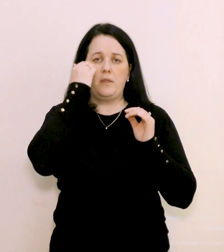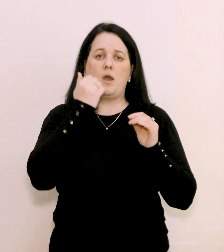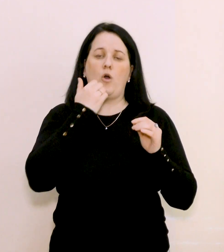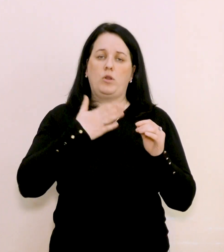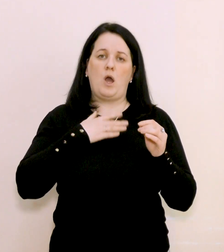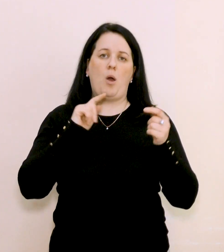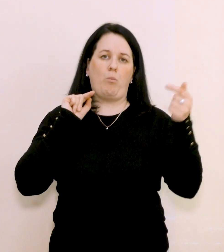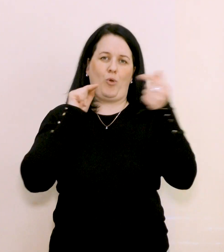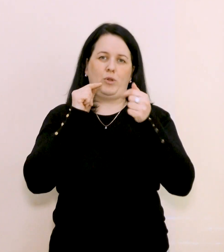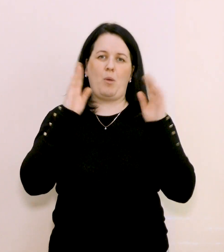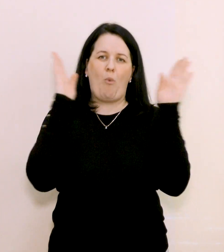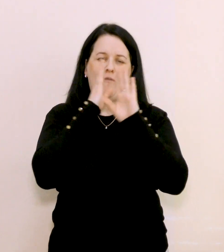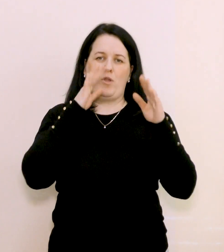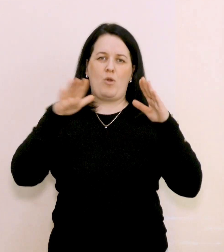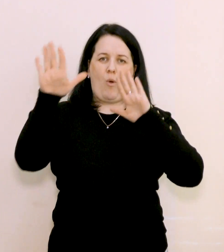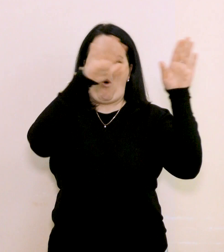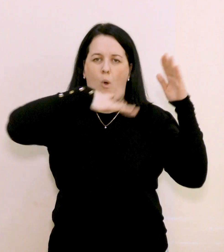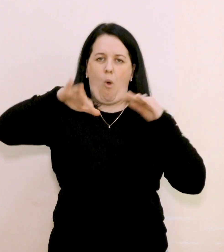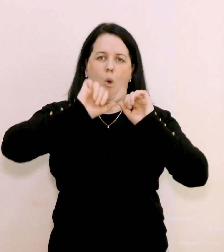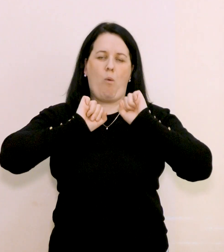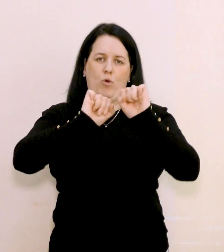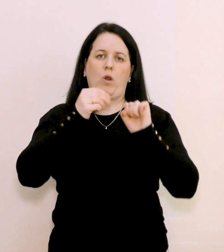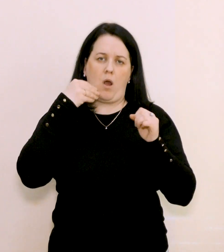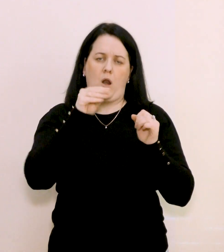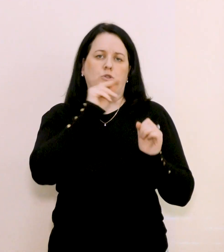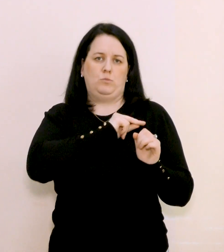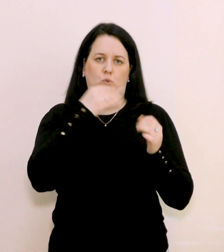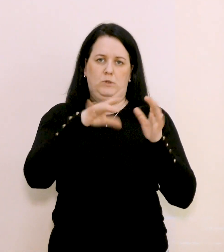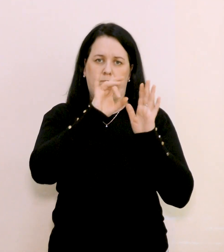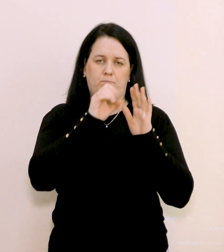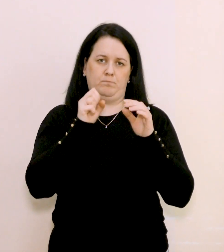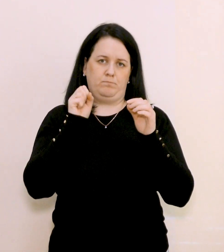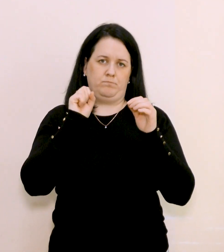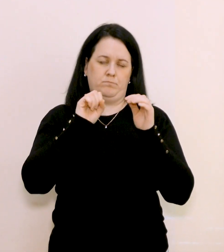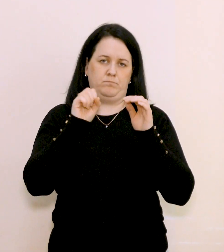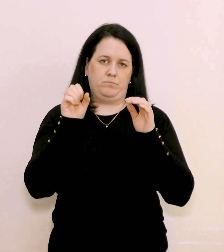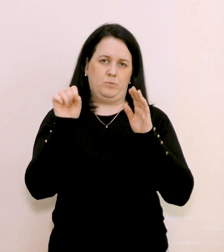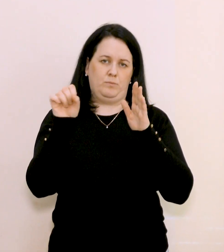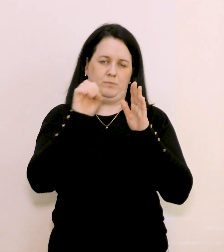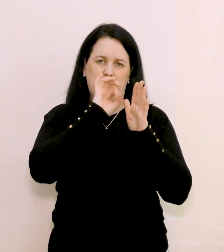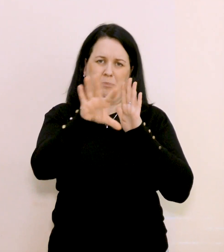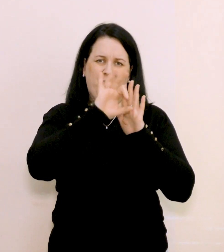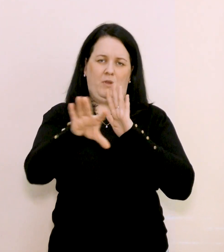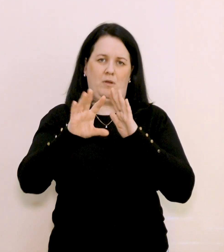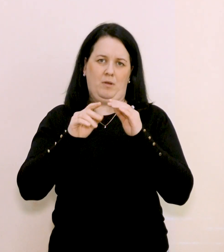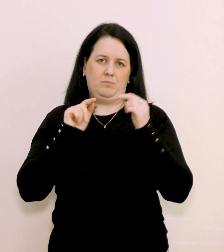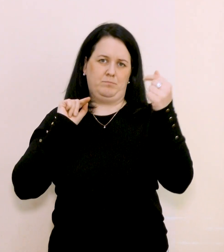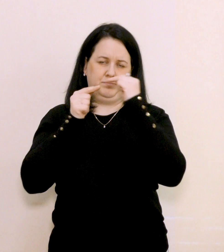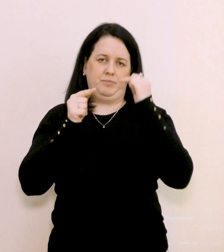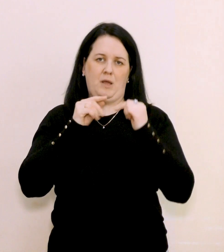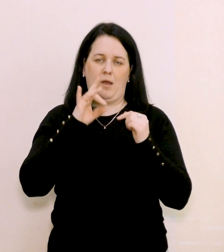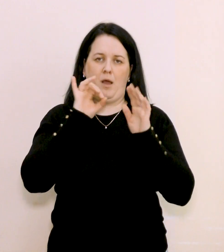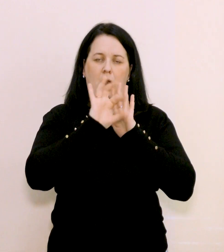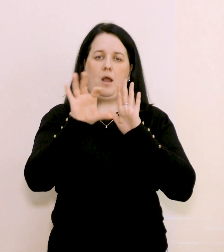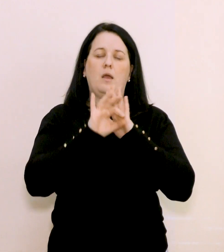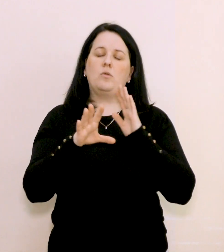протиповітряній обороні, яка набагато вже краще працює і збиває більшість ракет, але все рівно потрібно